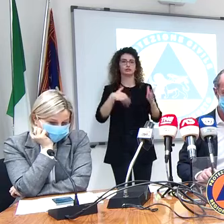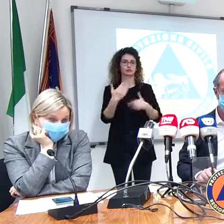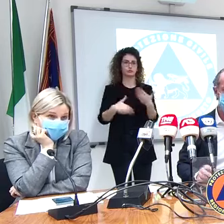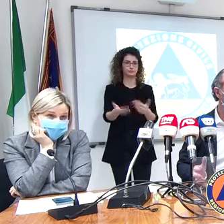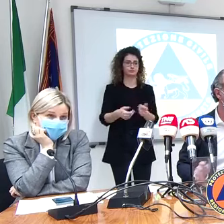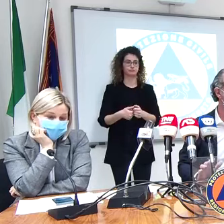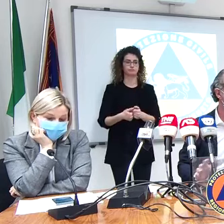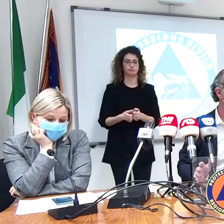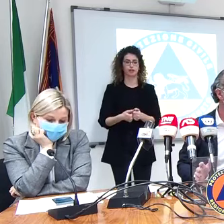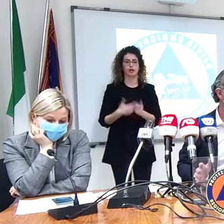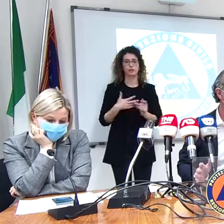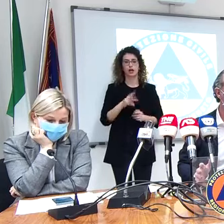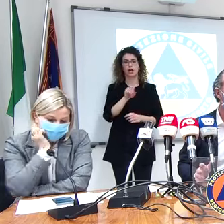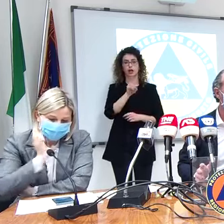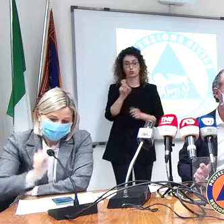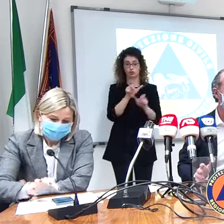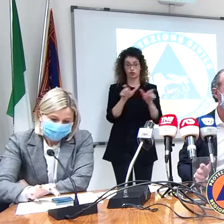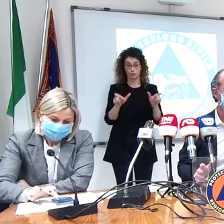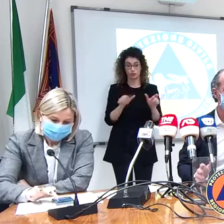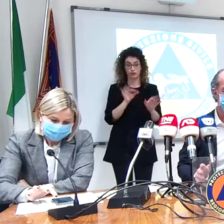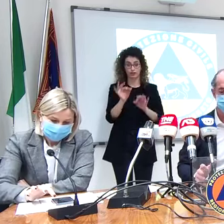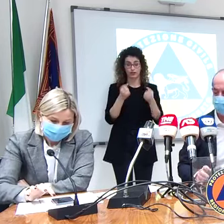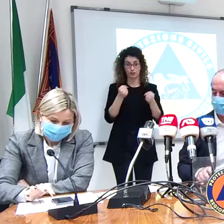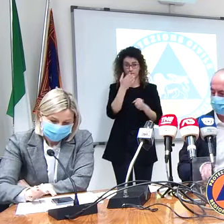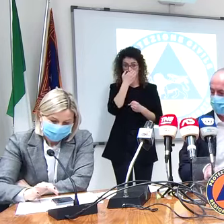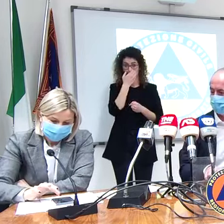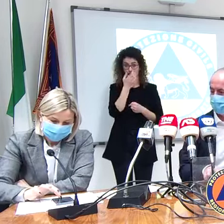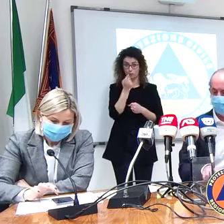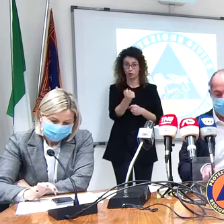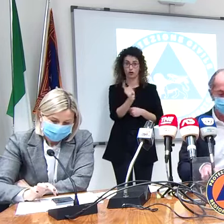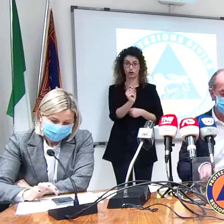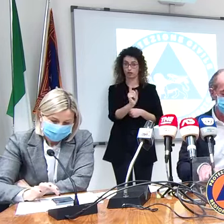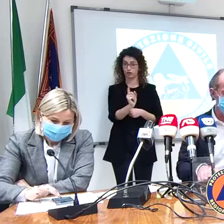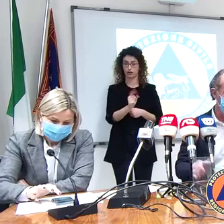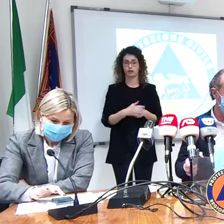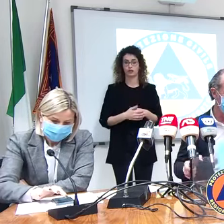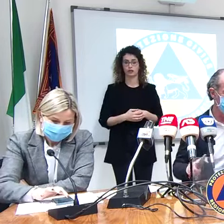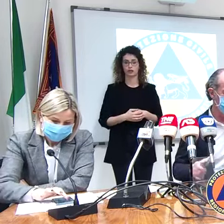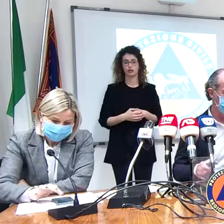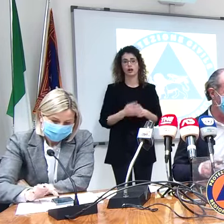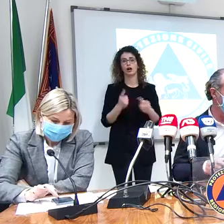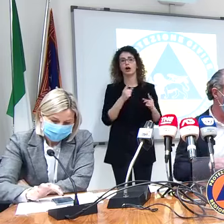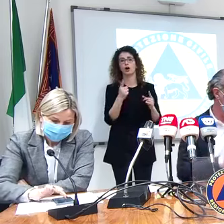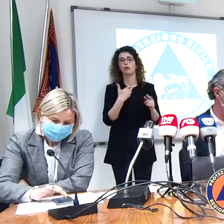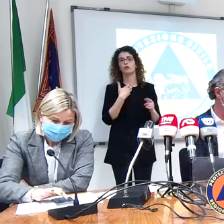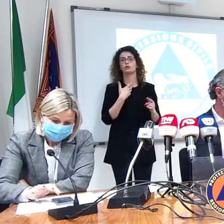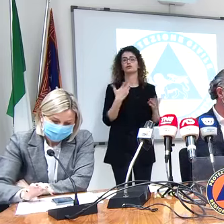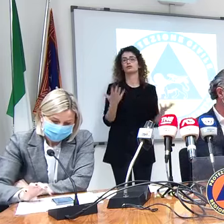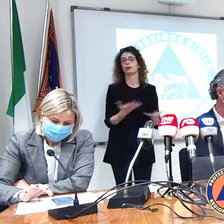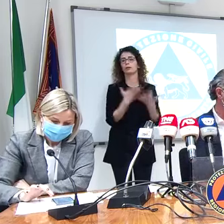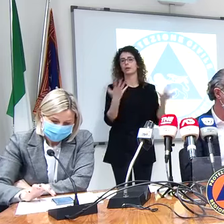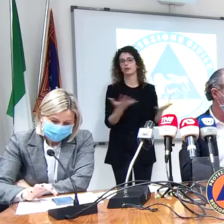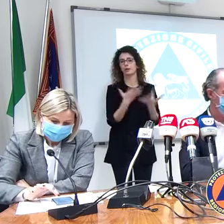però 200 persone non sono poche in terapia intensiva al di là che ci sia qualcuno che banalizza tutto